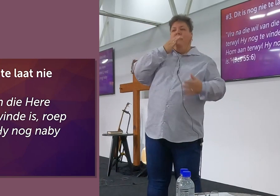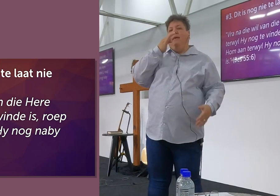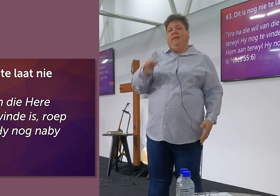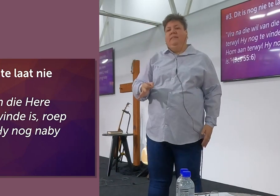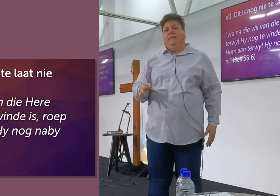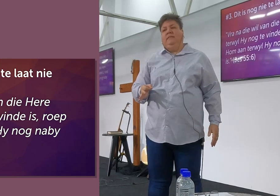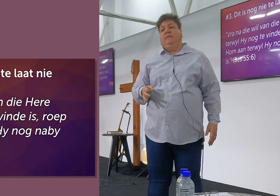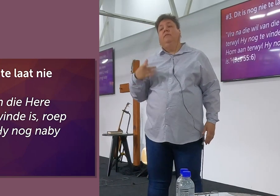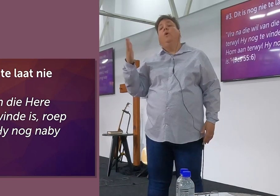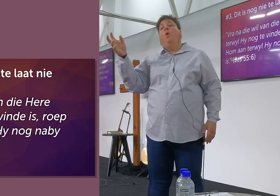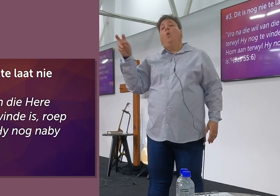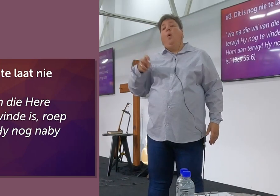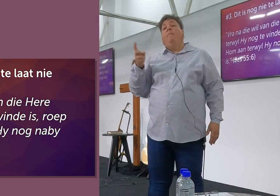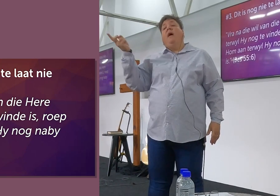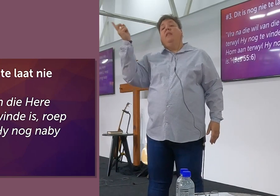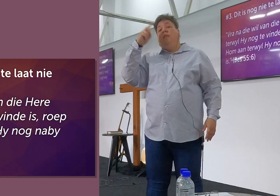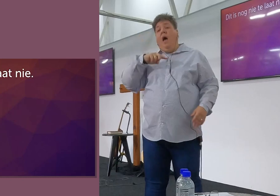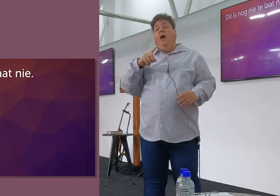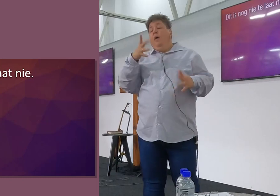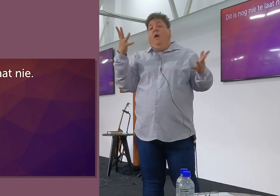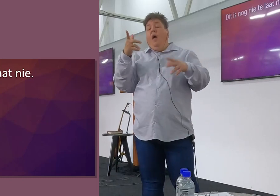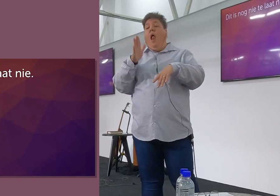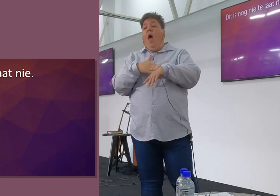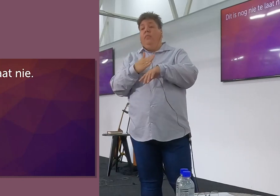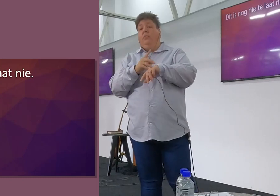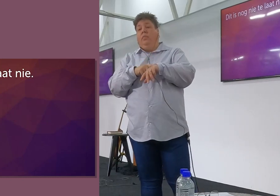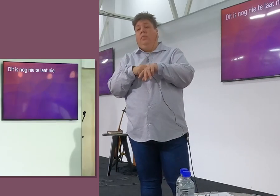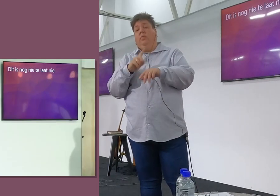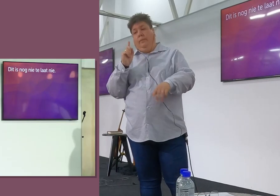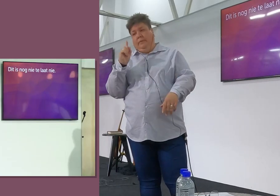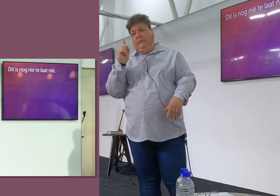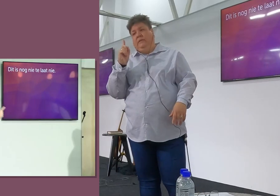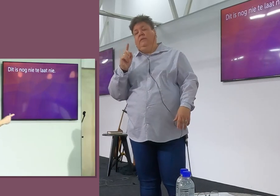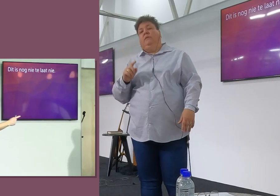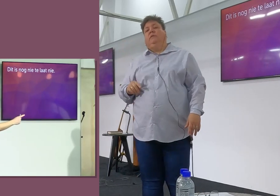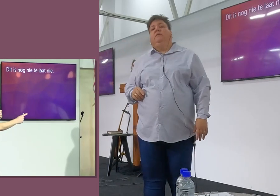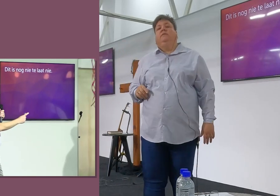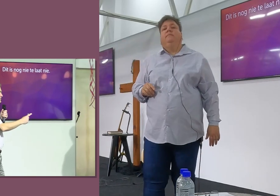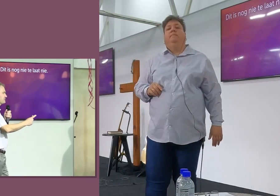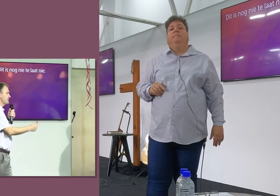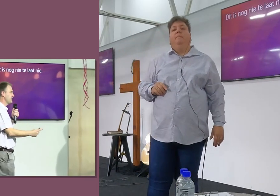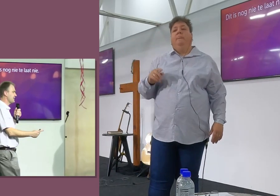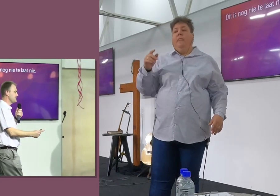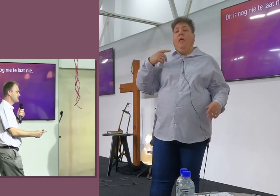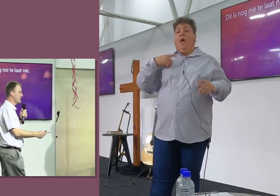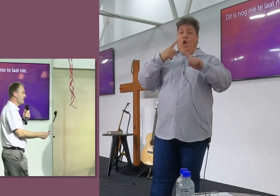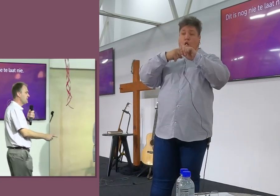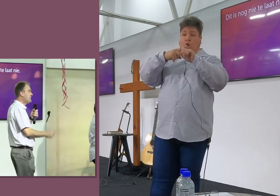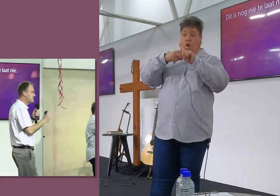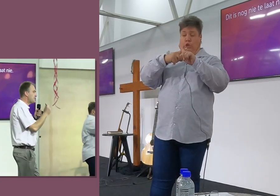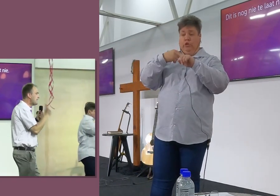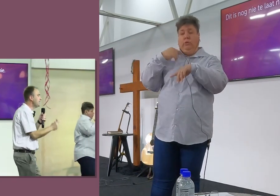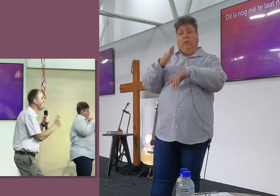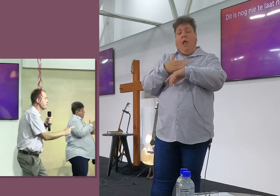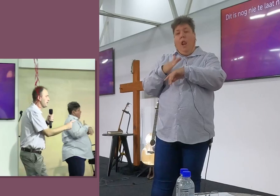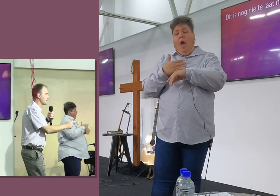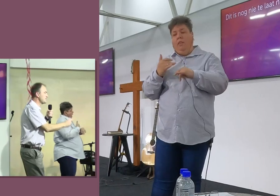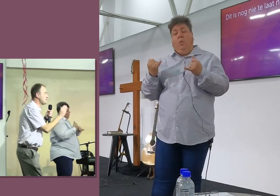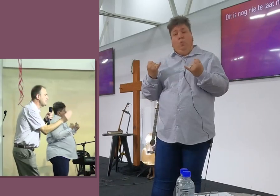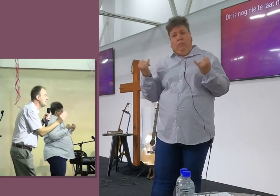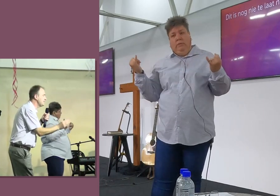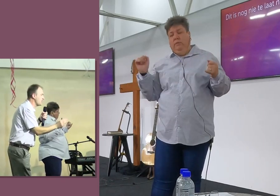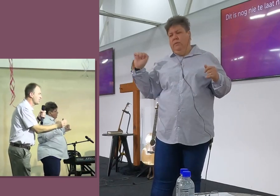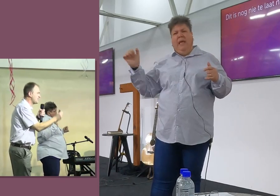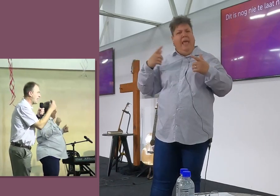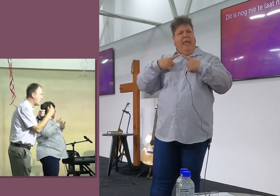is, daar kom een dag, waar dit te laat gaan wees. En hoe wonderlijk is dit, om te dink, het was nog nie te laat vir die rover aan die kruis, nie. Die, sy hele leven lang,